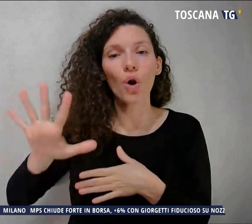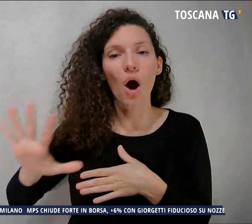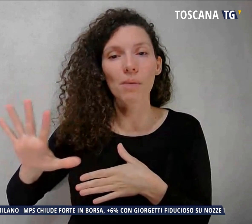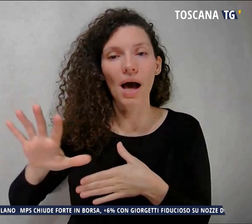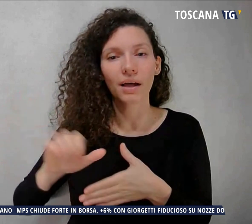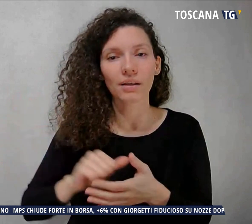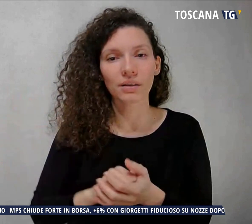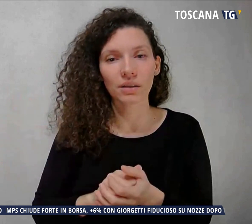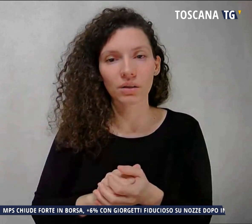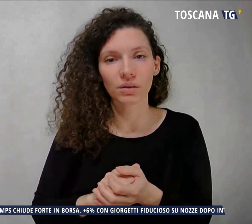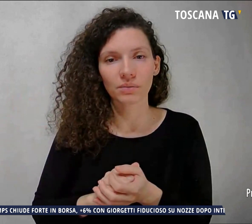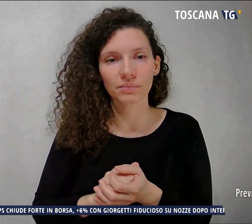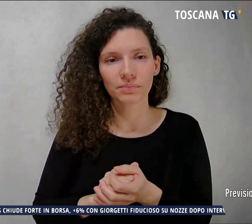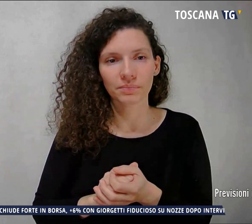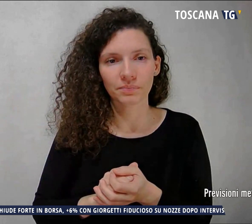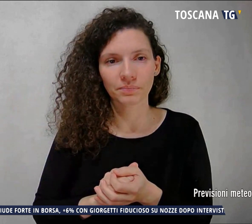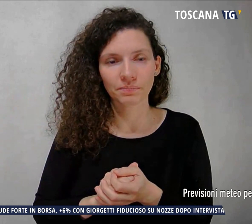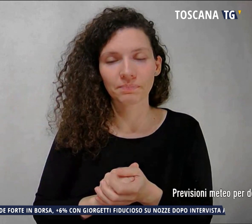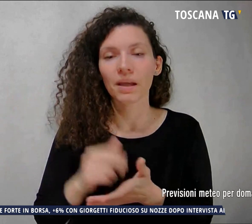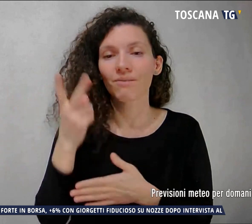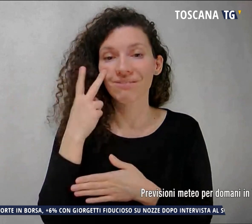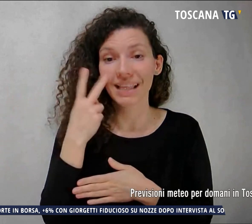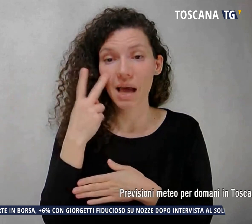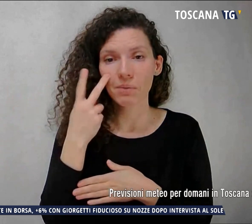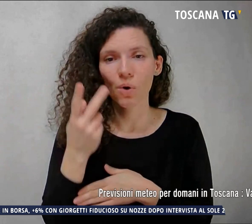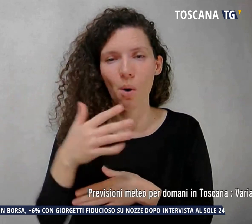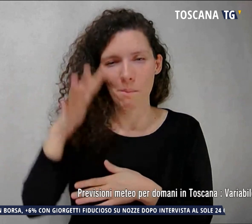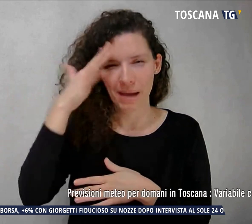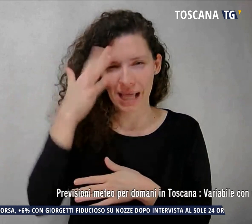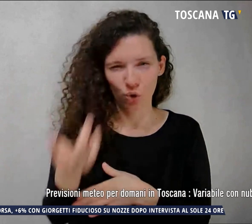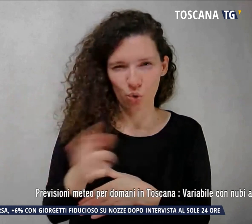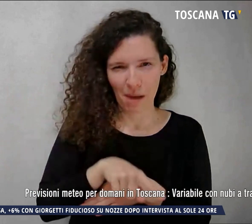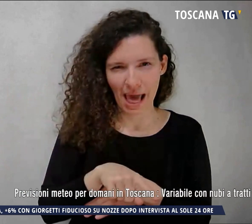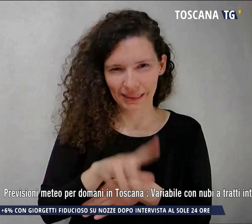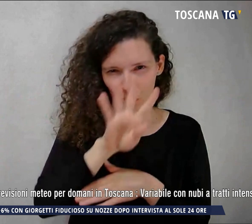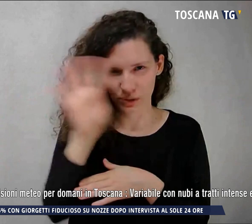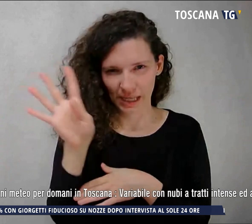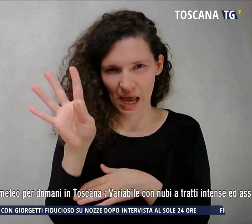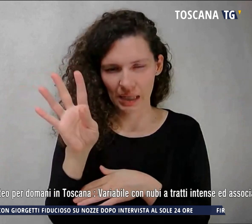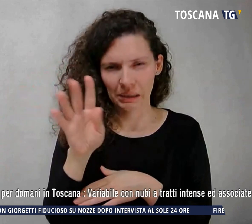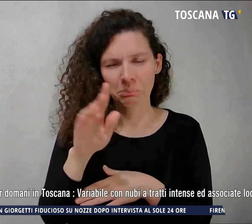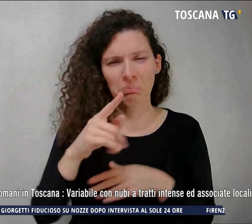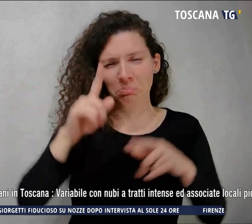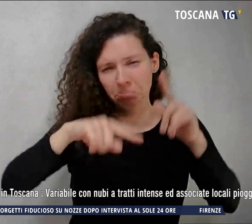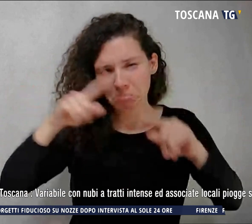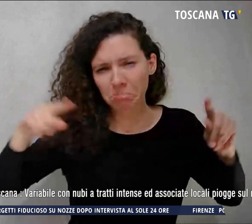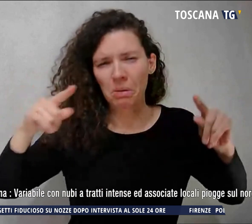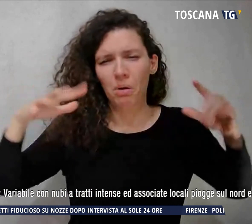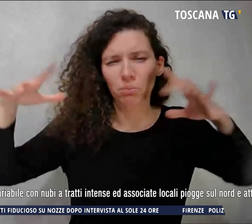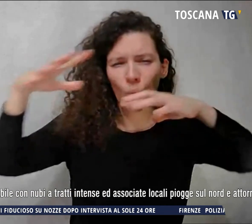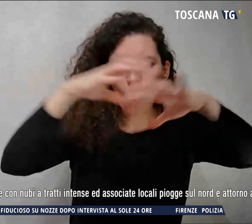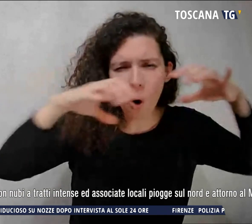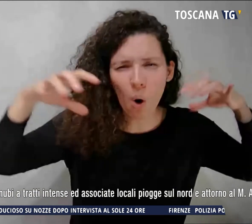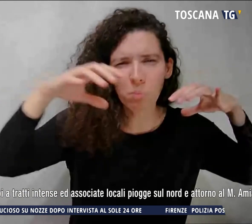E ora veniamo alle previsioni del tempo per domani in Toscana, variabile con nubi a tratti intense, locali